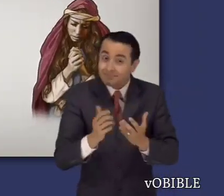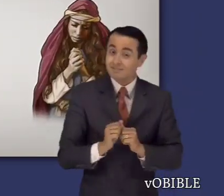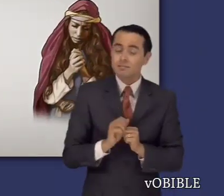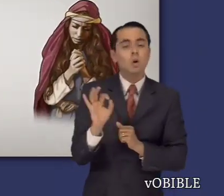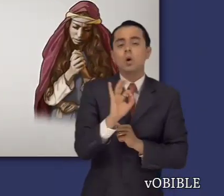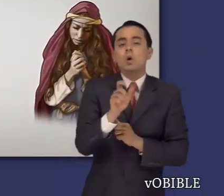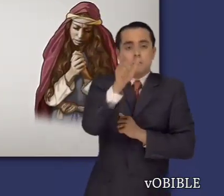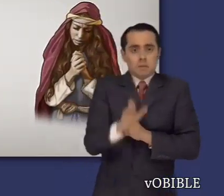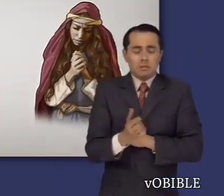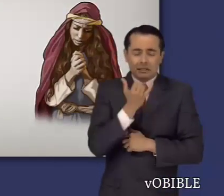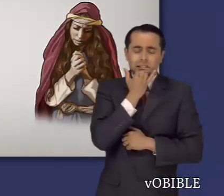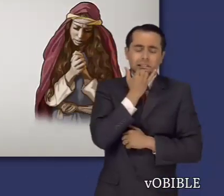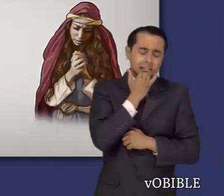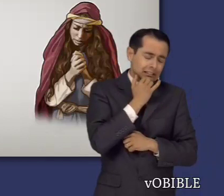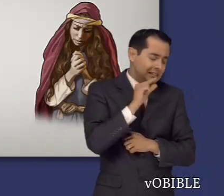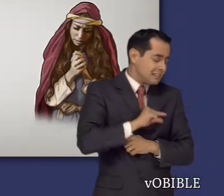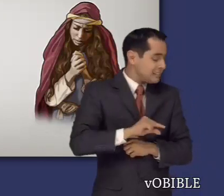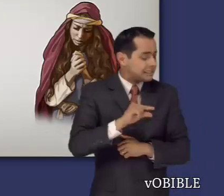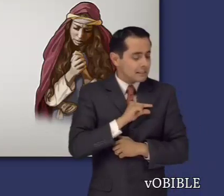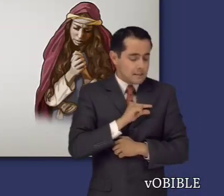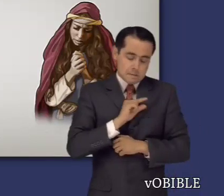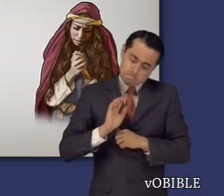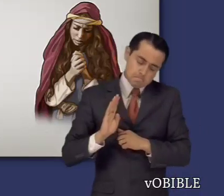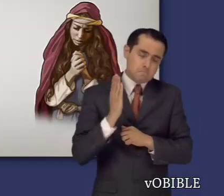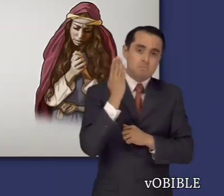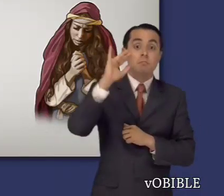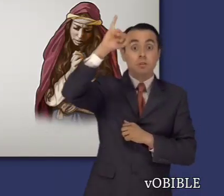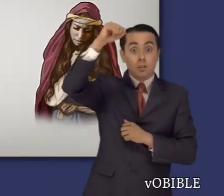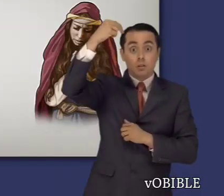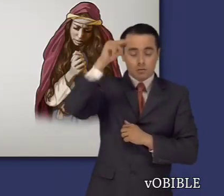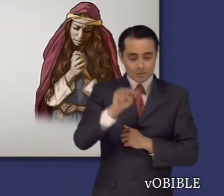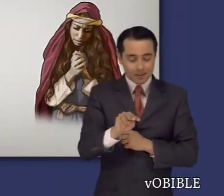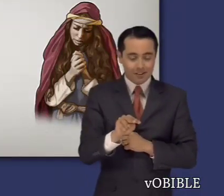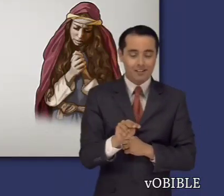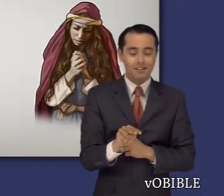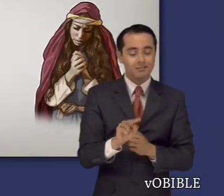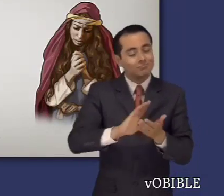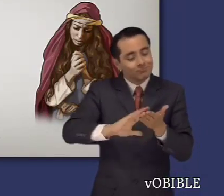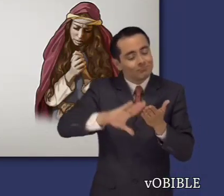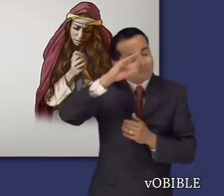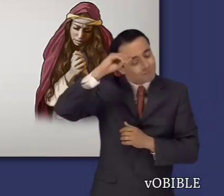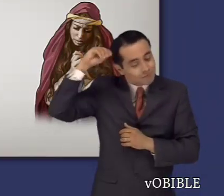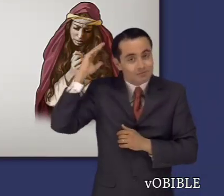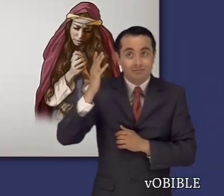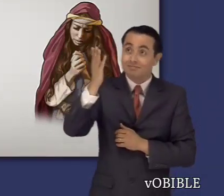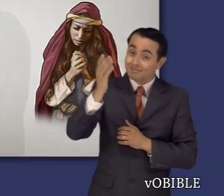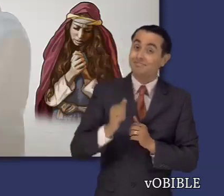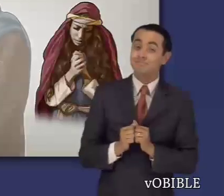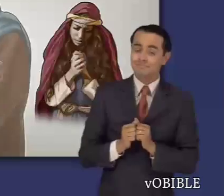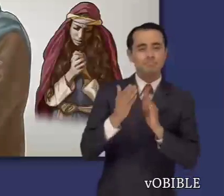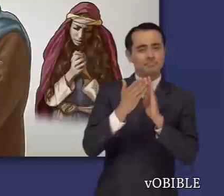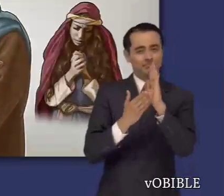oración y se dice de él que es un padre misericordioso que perdona a los pecadores arrepentidos. El Salmo